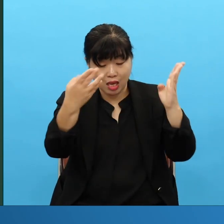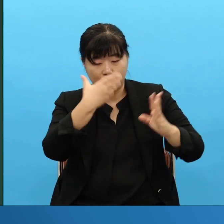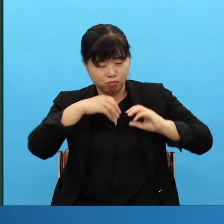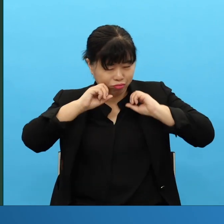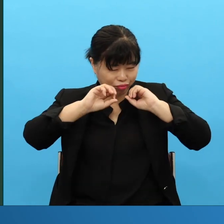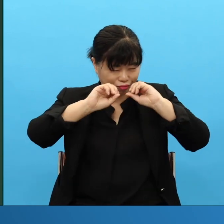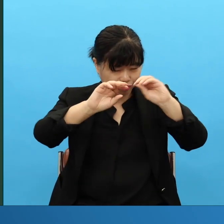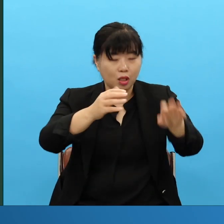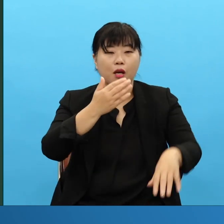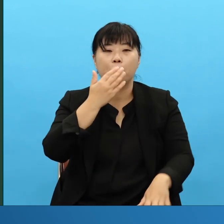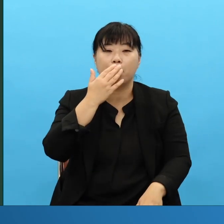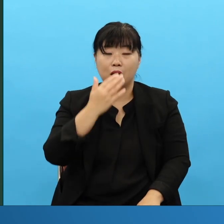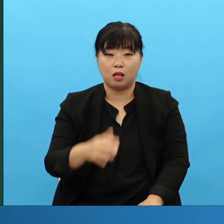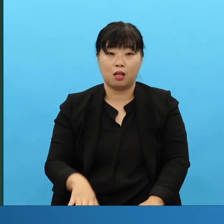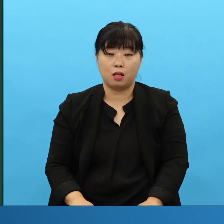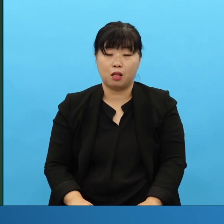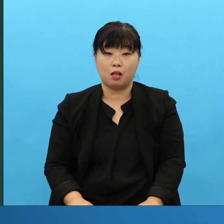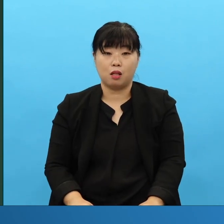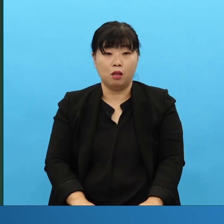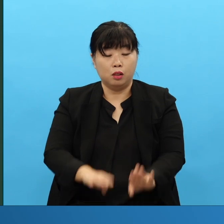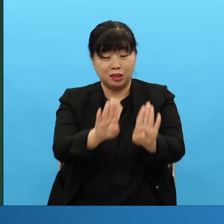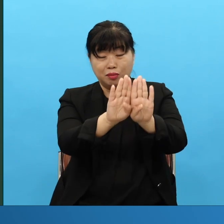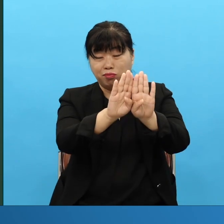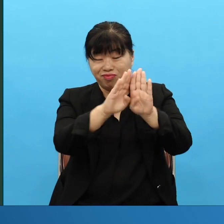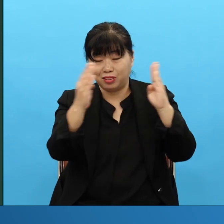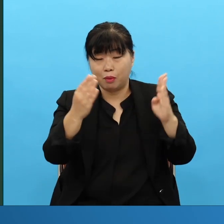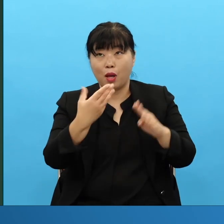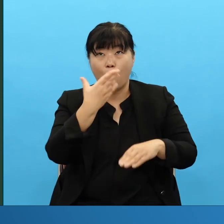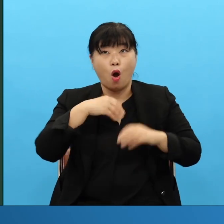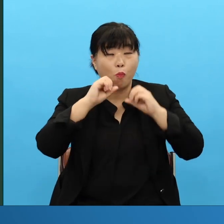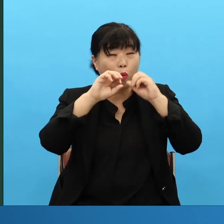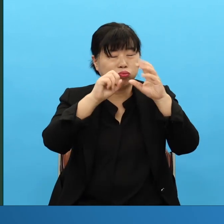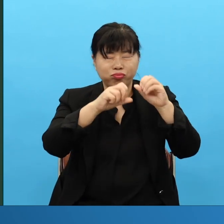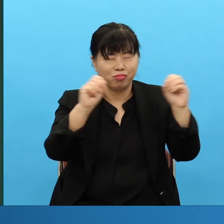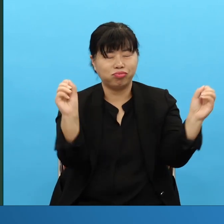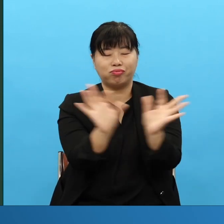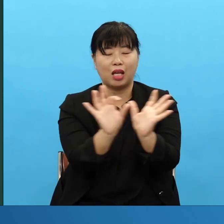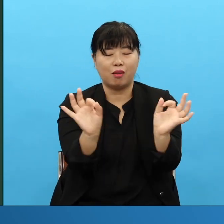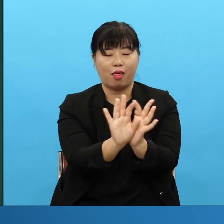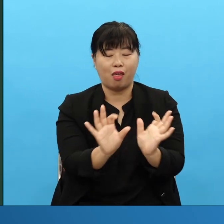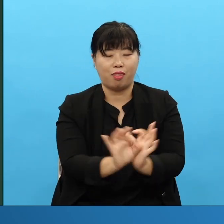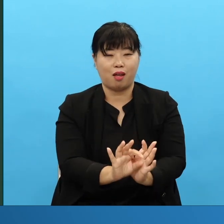보금이 없어져요 그렇기 때문에 옛날에 러시아 안 열렸을 때 그때 기회였어요